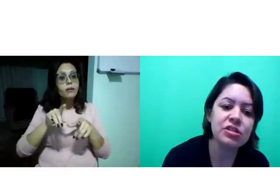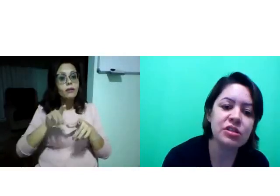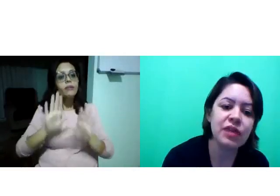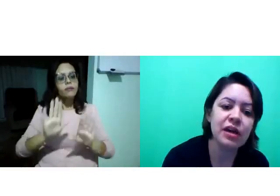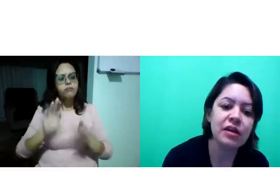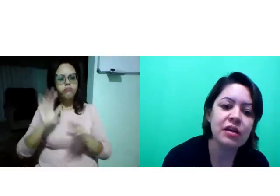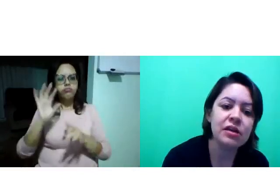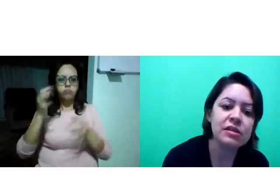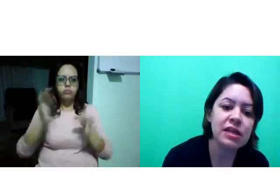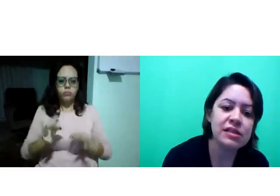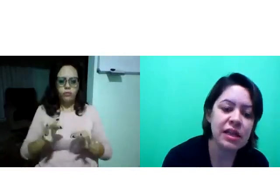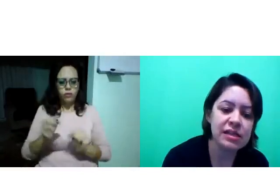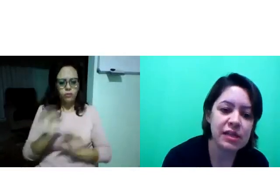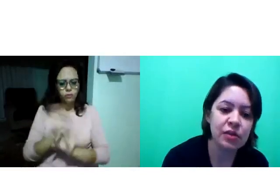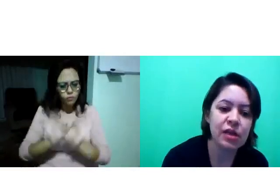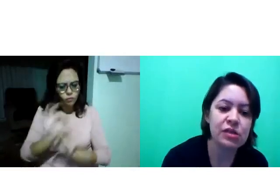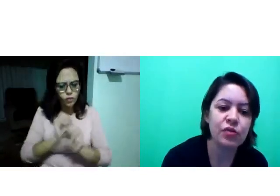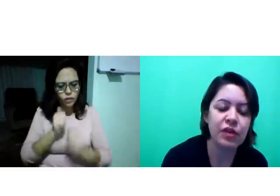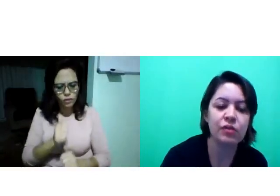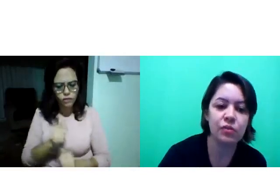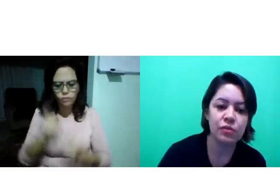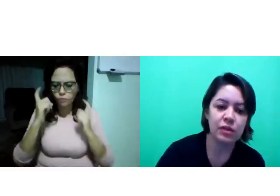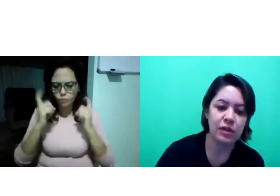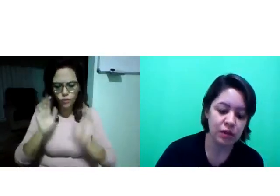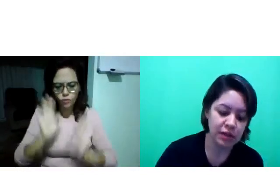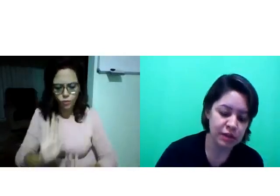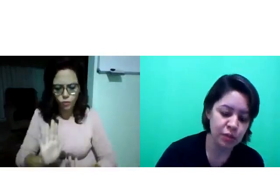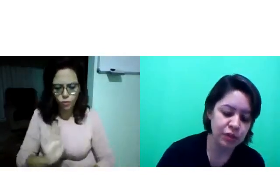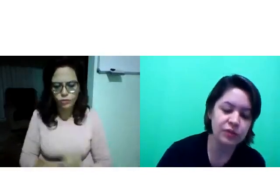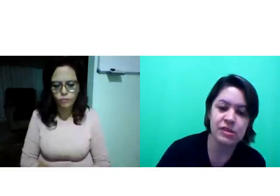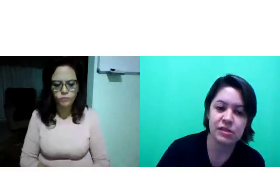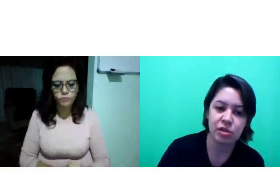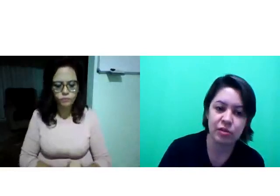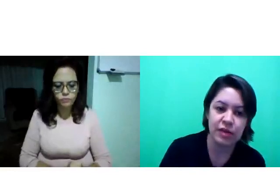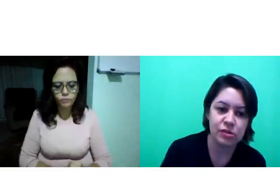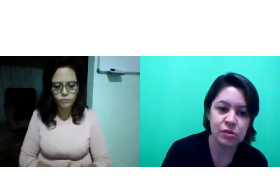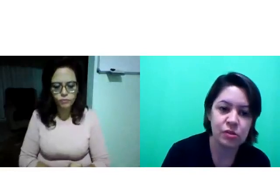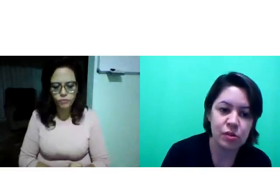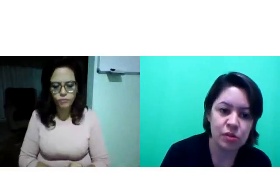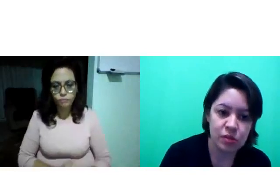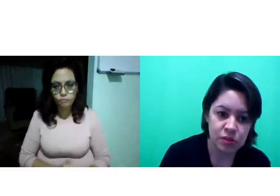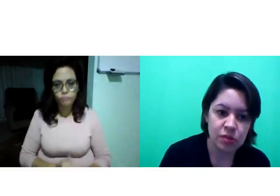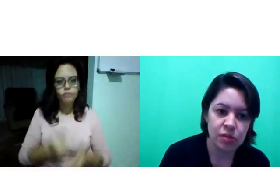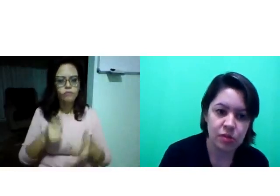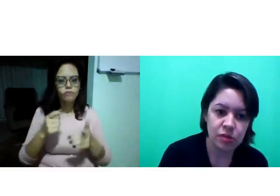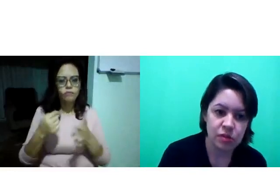Mais à frente, a gente vai estar esclarecendo e resolvendo e situando vocês quanto a isso.